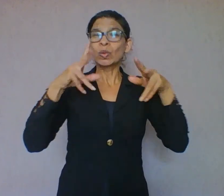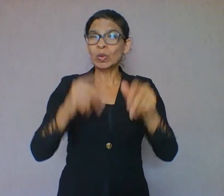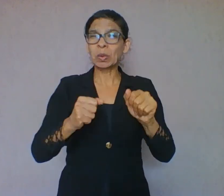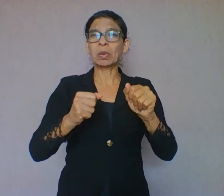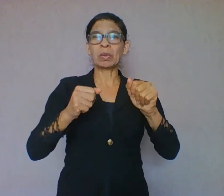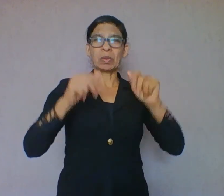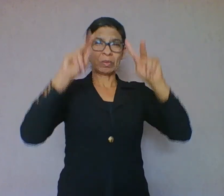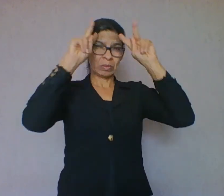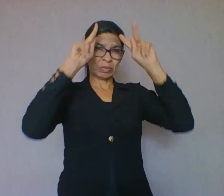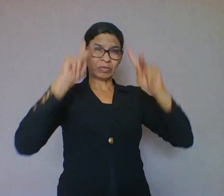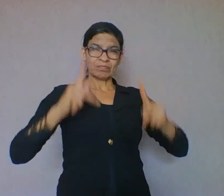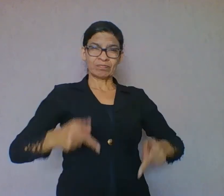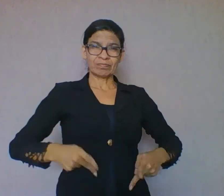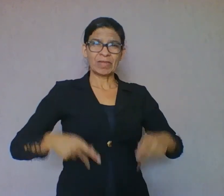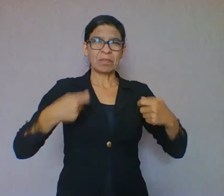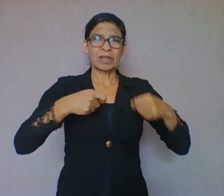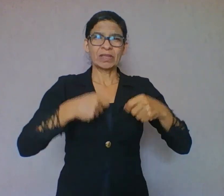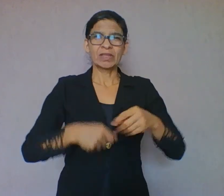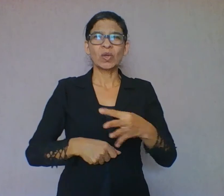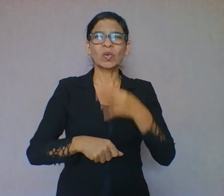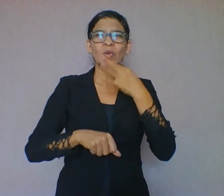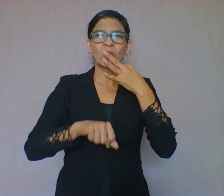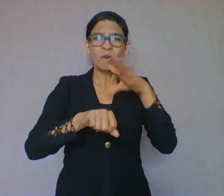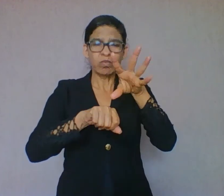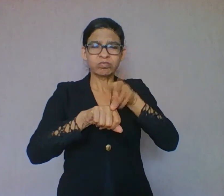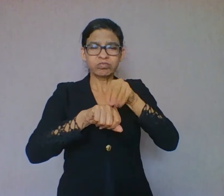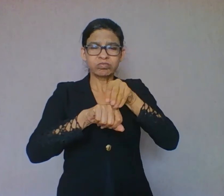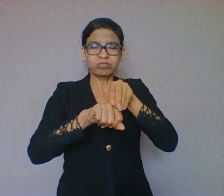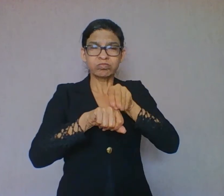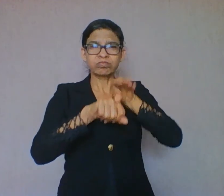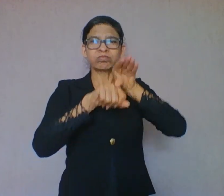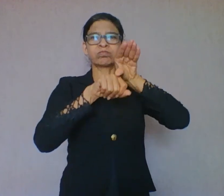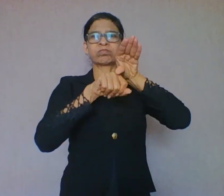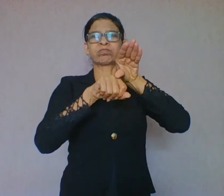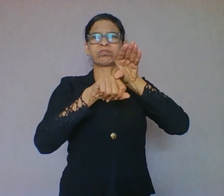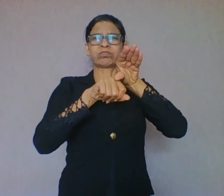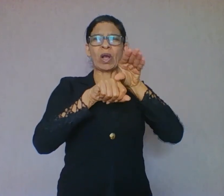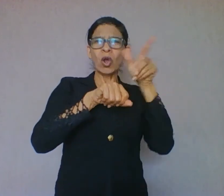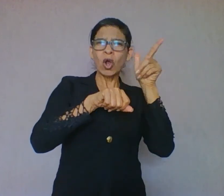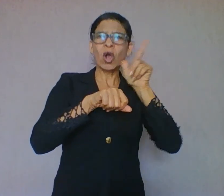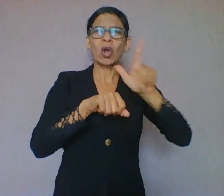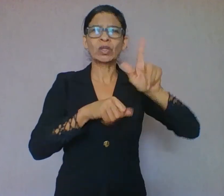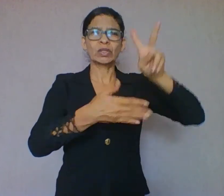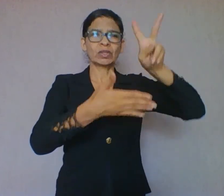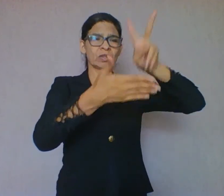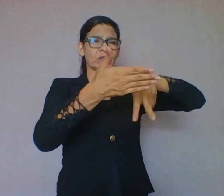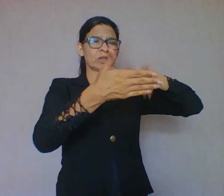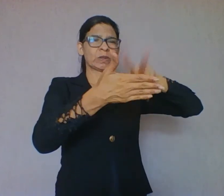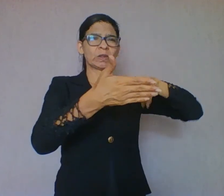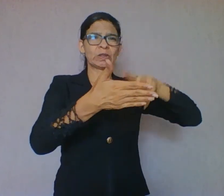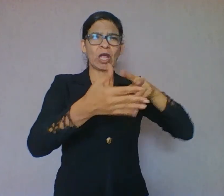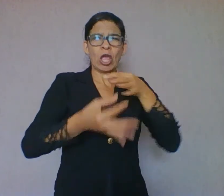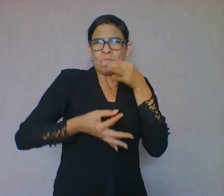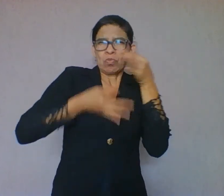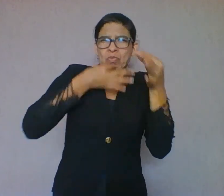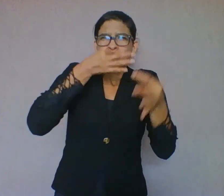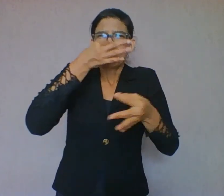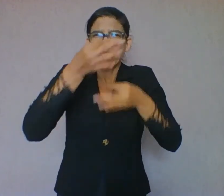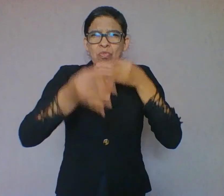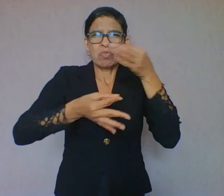conhecimento para assimilar aquilo que leem, para inferirem as informações suscitadas pelo texto, enfim, produzir